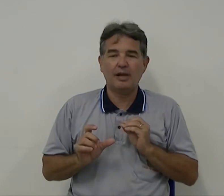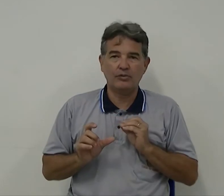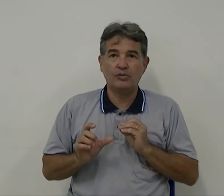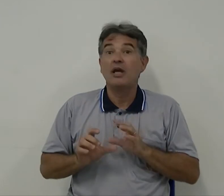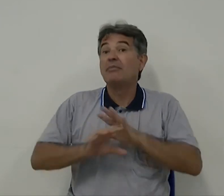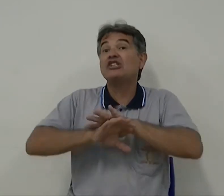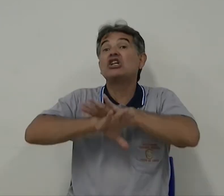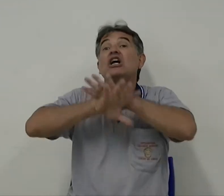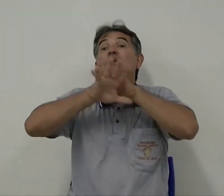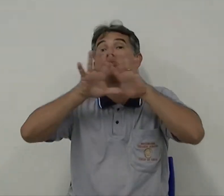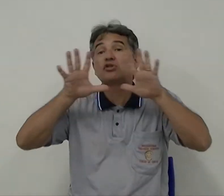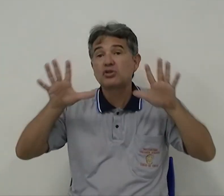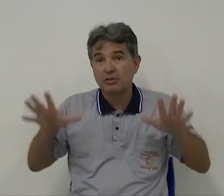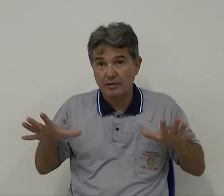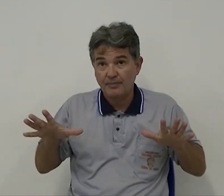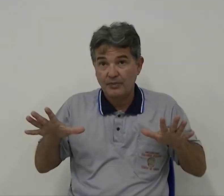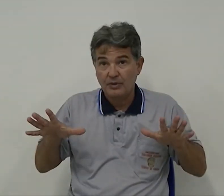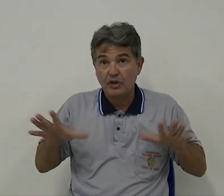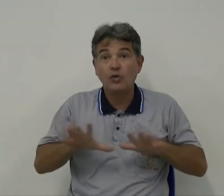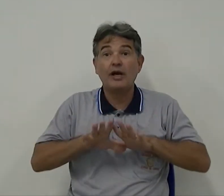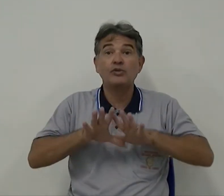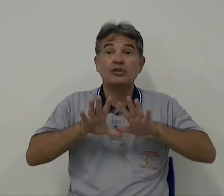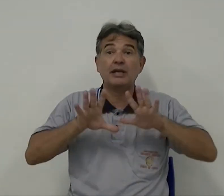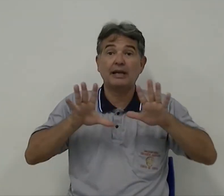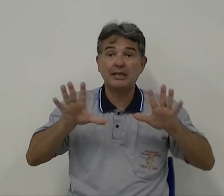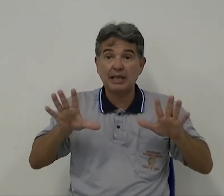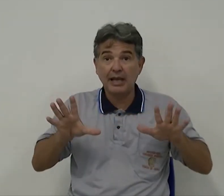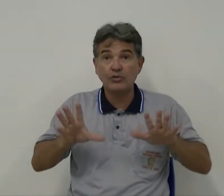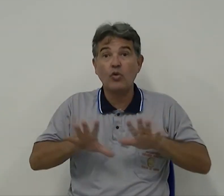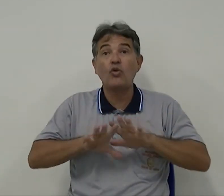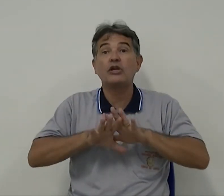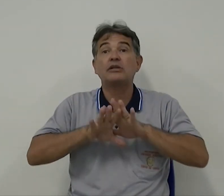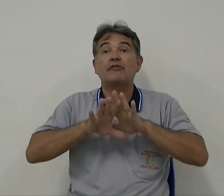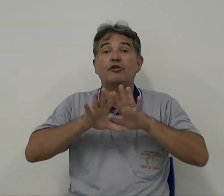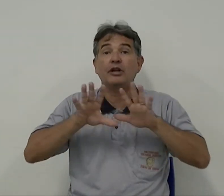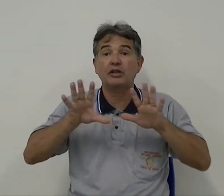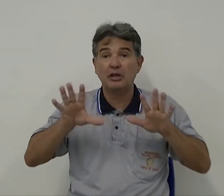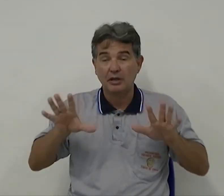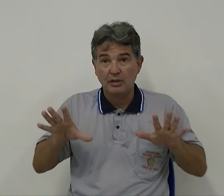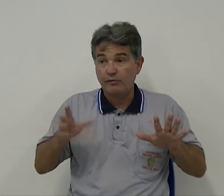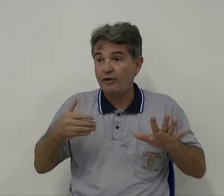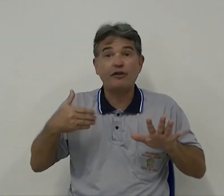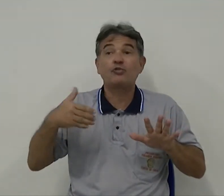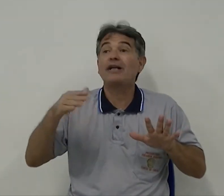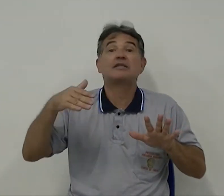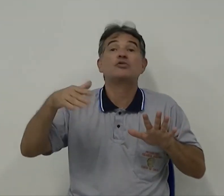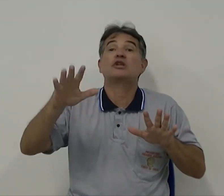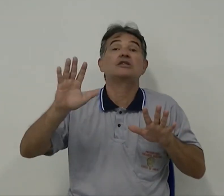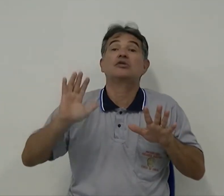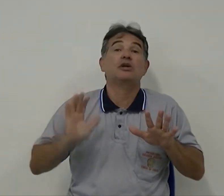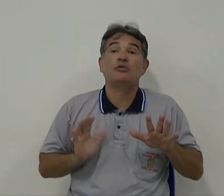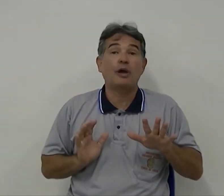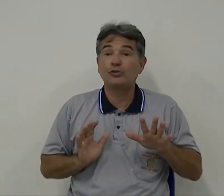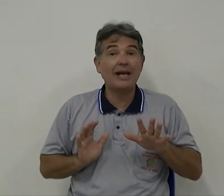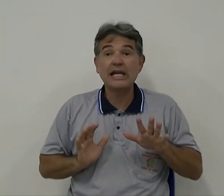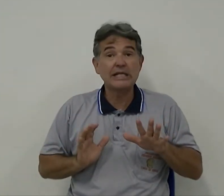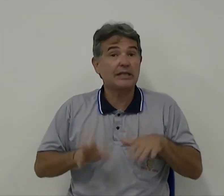laudo. Mas, digamos, que o laudo está atrasado, ou quem está fora de... faz 4, 5, 6 anos que não atualiza,